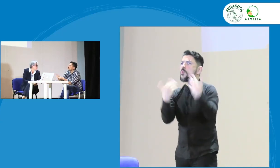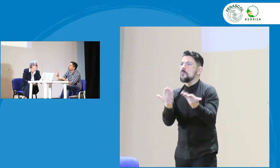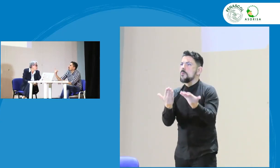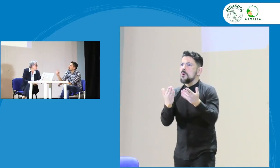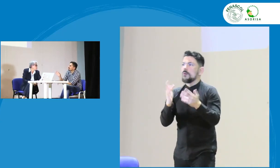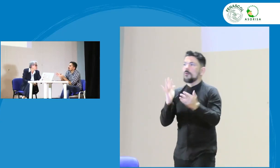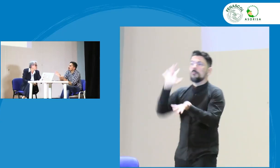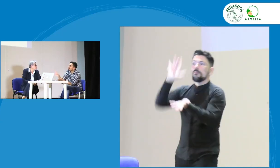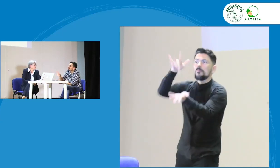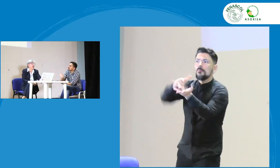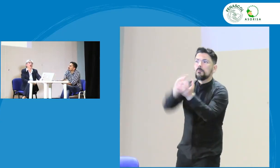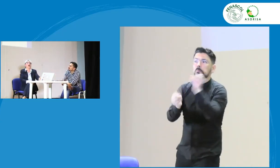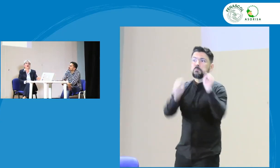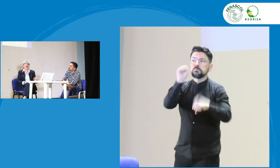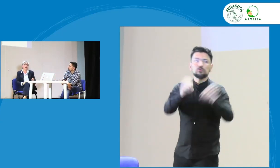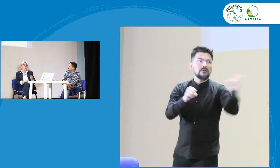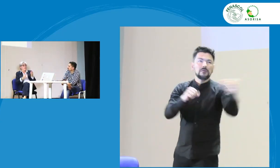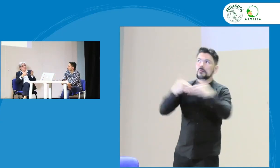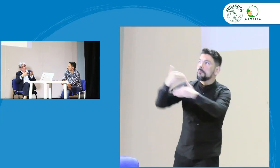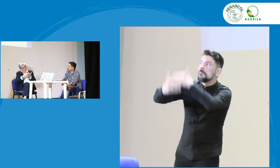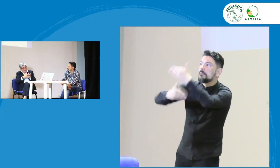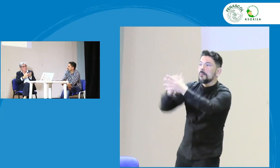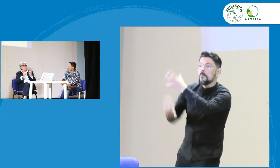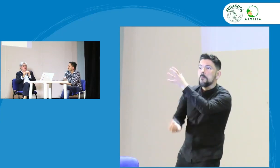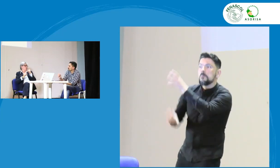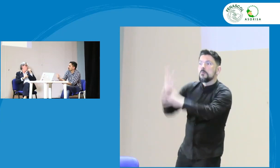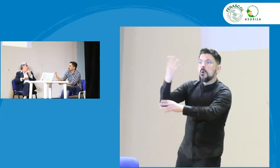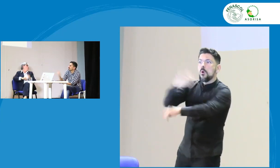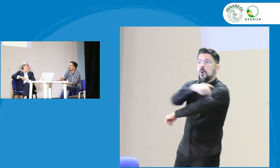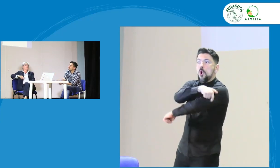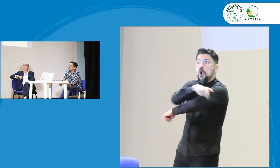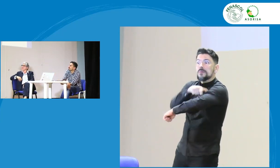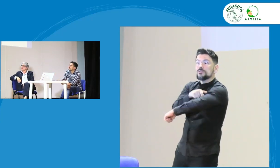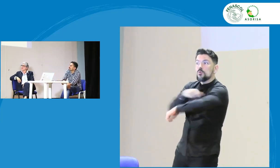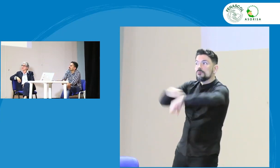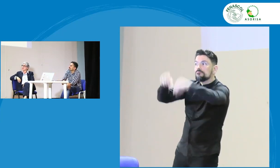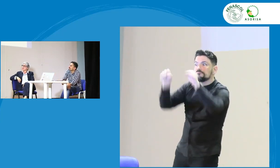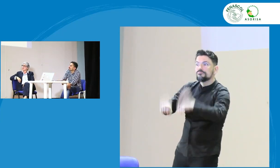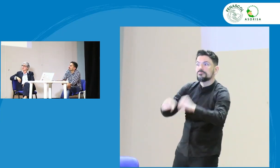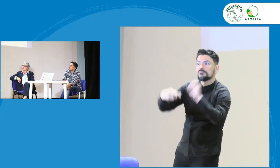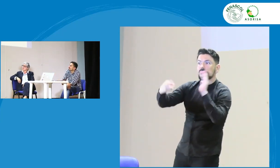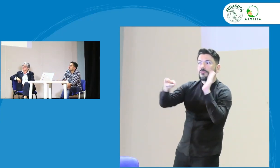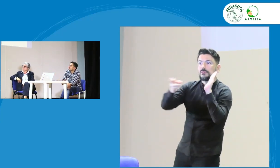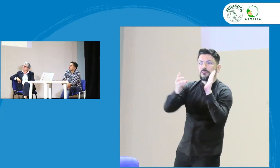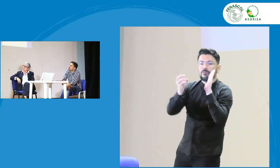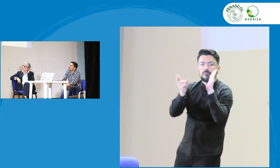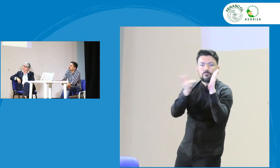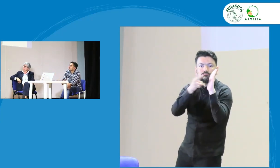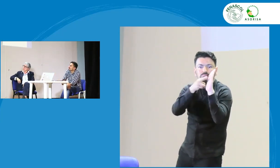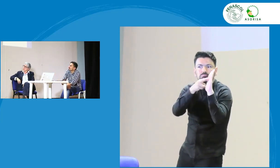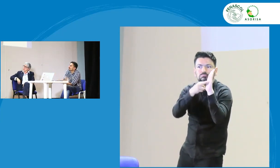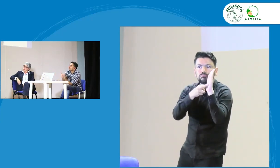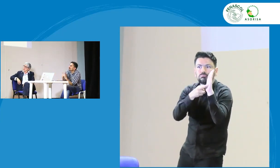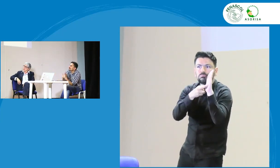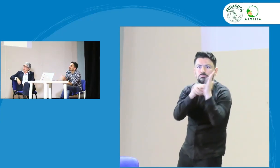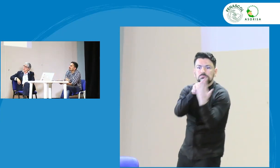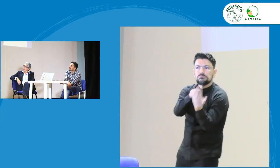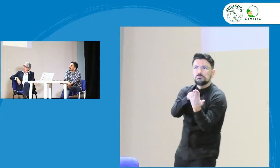queremos saber cómo podemos generar, de pronto tener un comité establecido, y